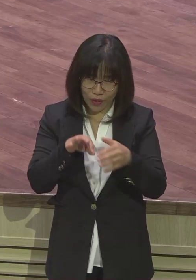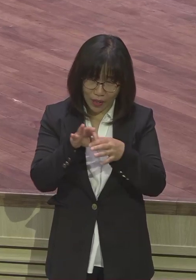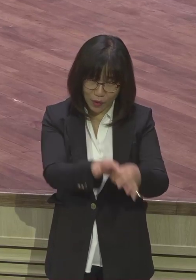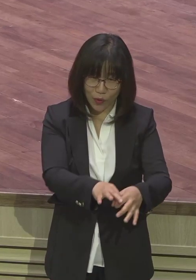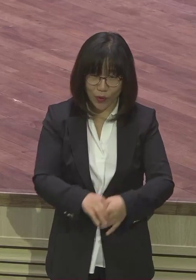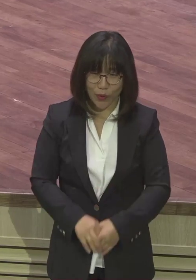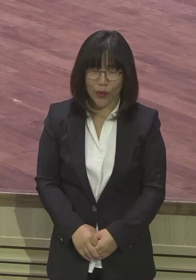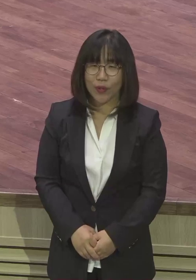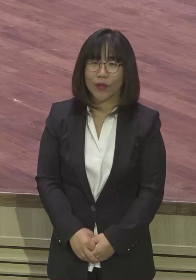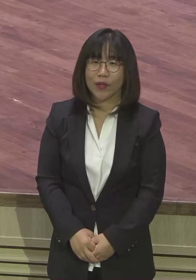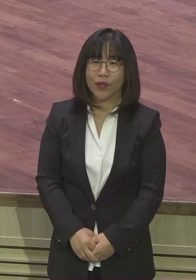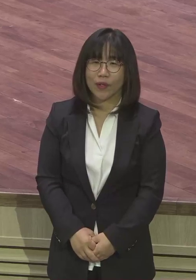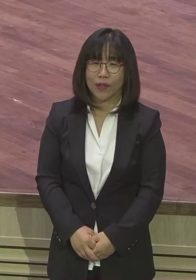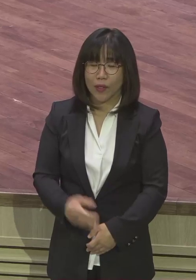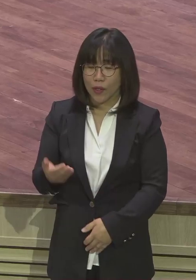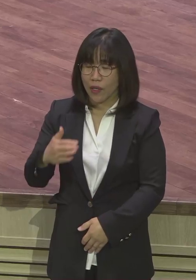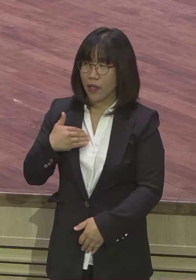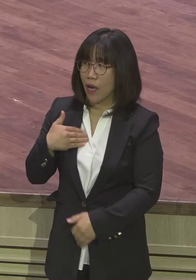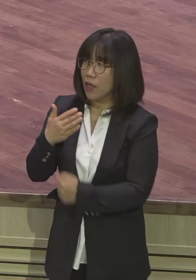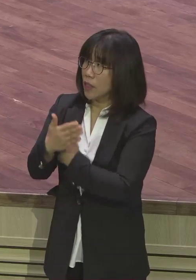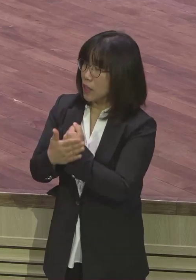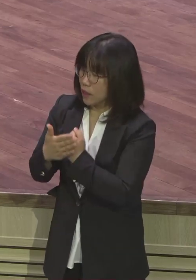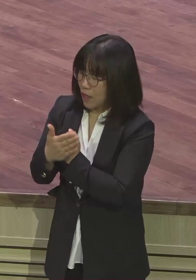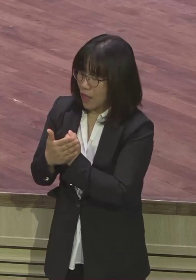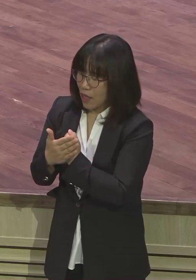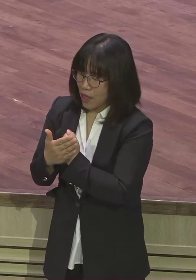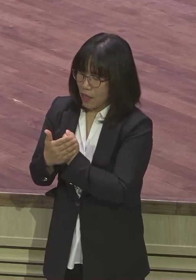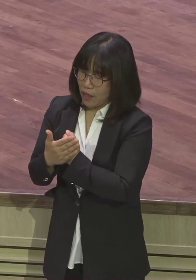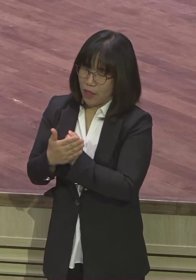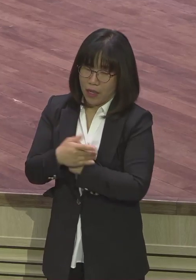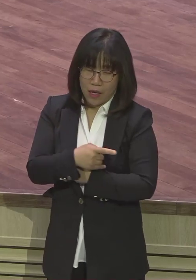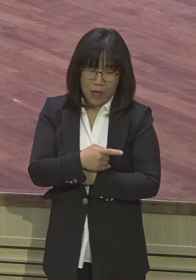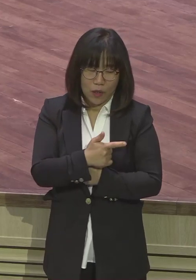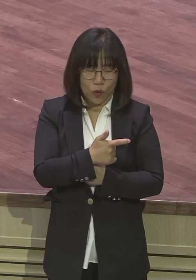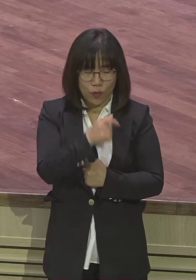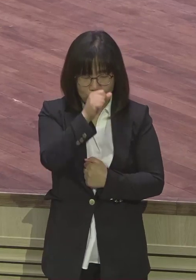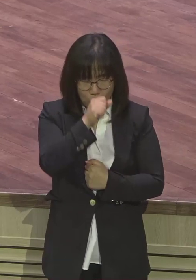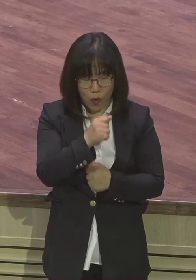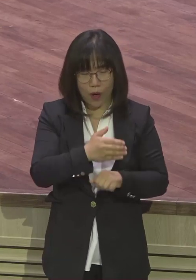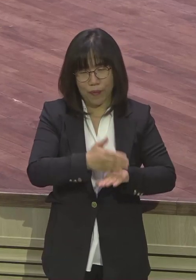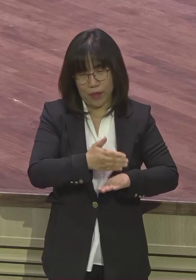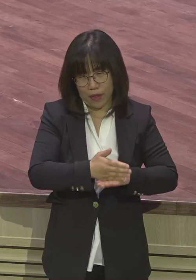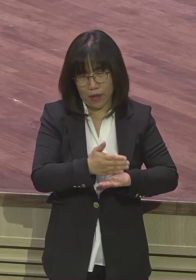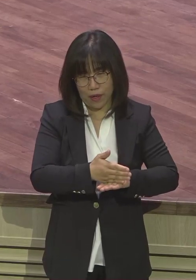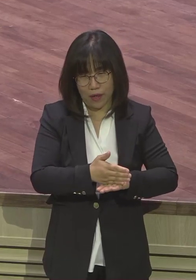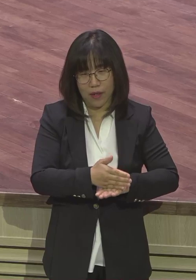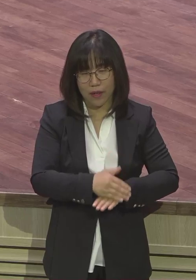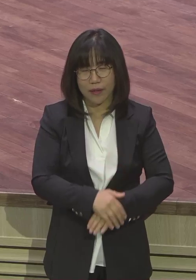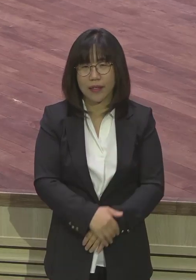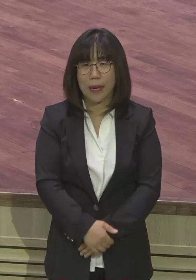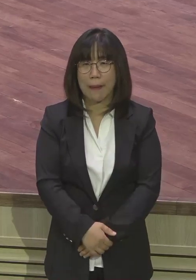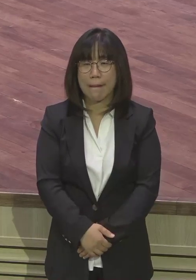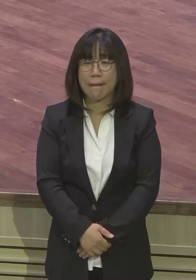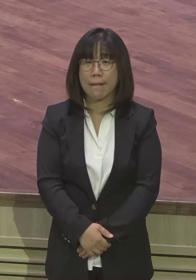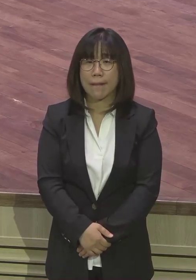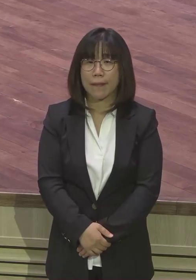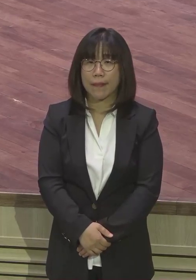듣구나. 모든 것이 아름답고 사랑스럽고 이래 나가야 되는데. 그렇죠. 은혜 받은 사람. 관계